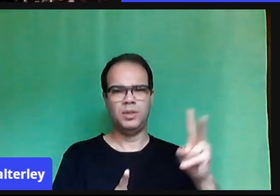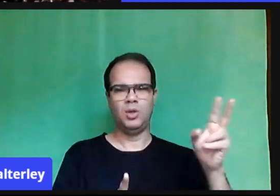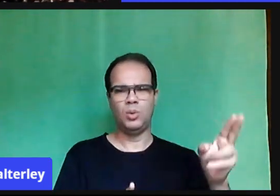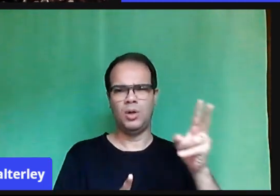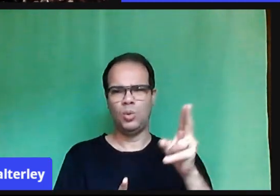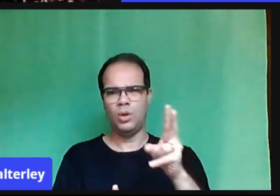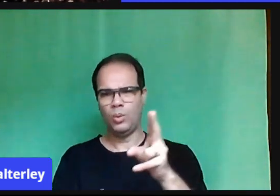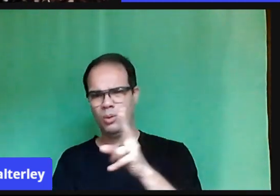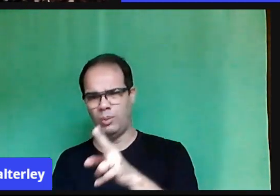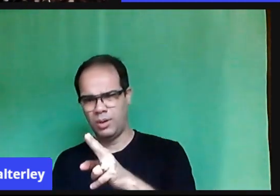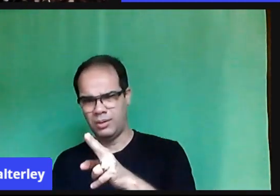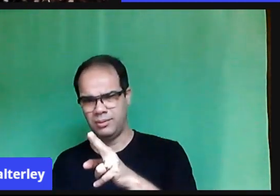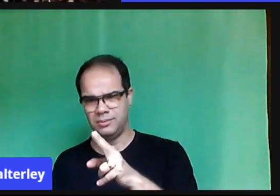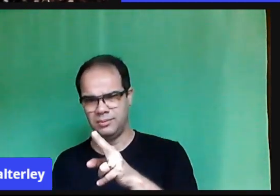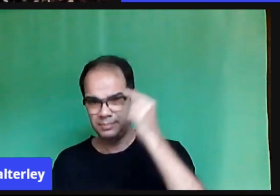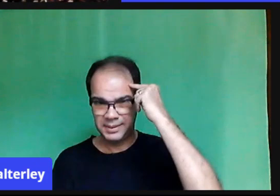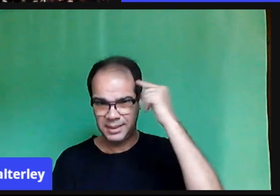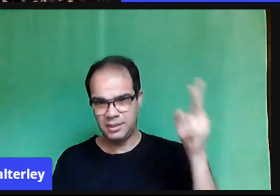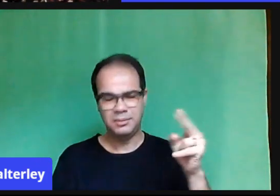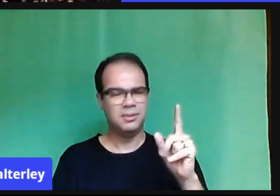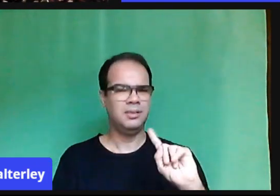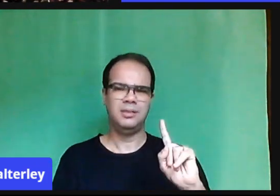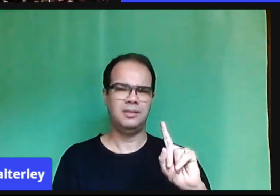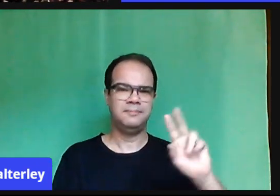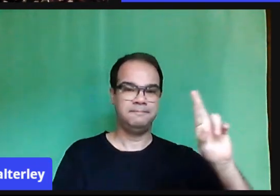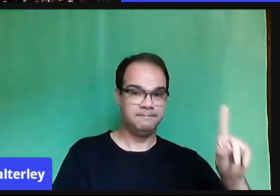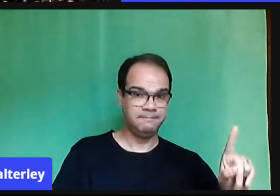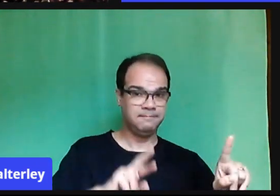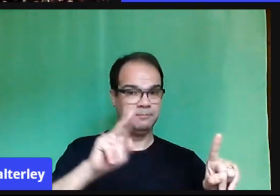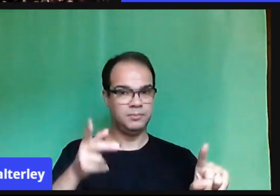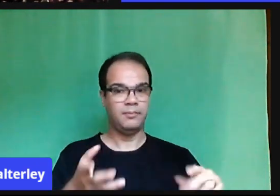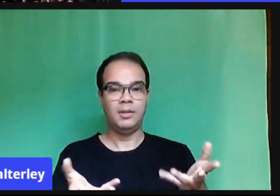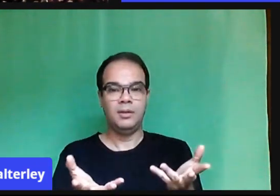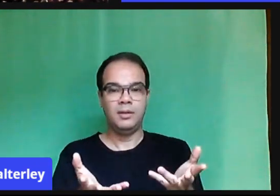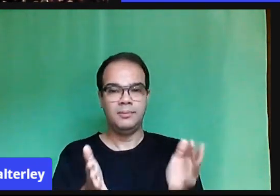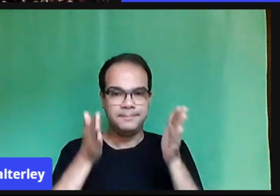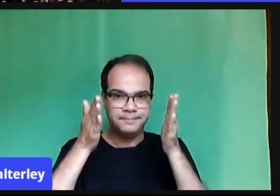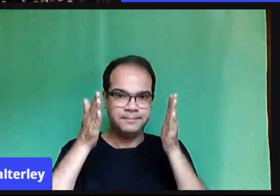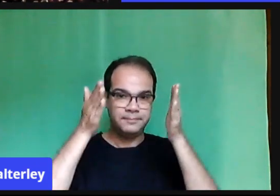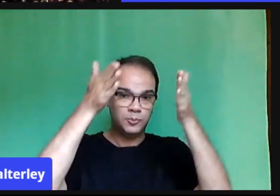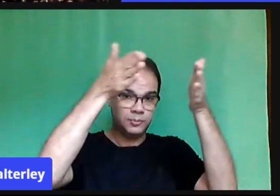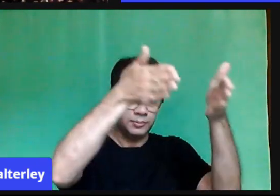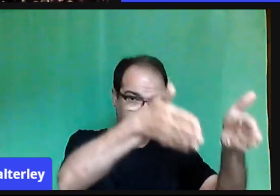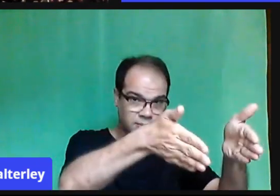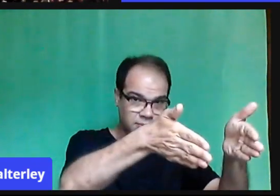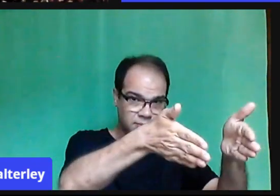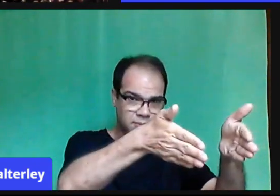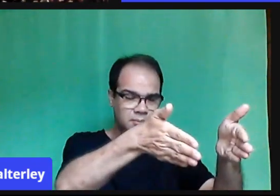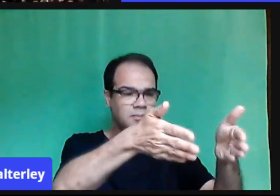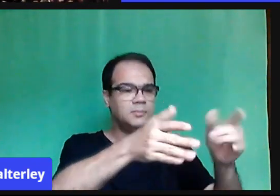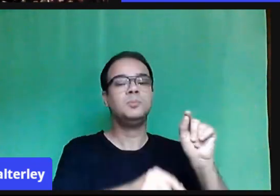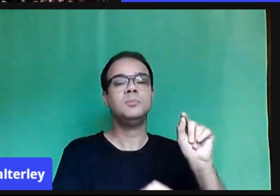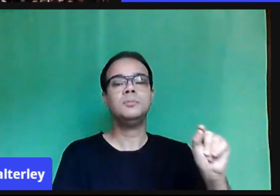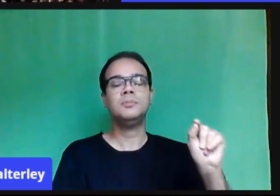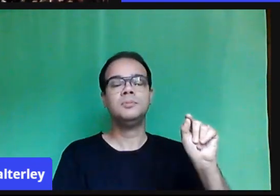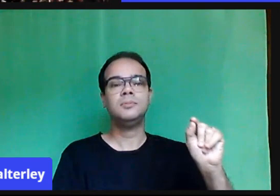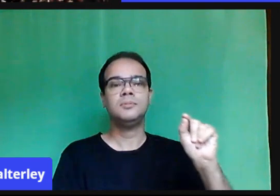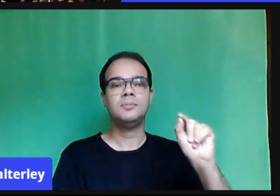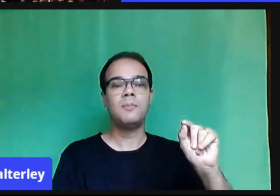mesmos barcos, né? Mas nós temos um objetivo, né? Que é de tentar criar